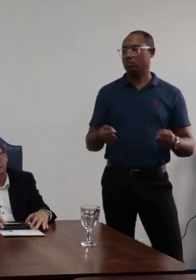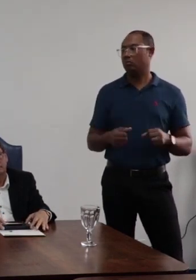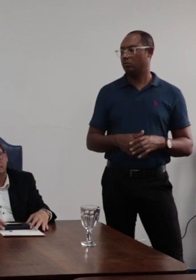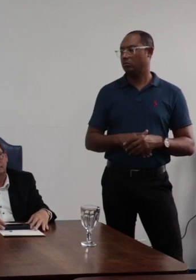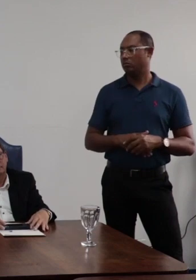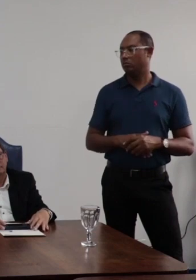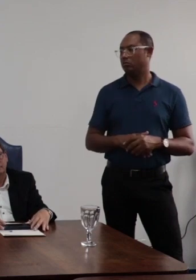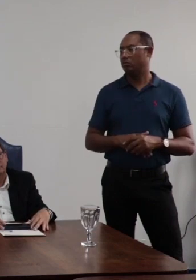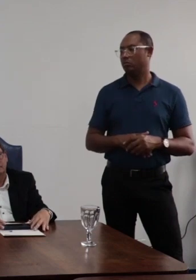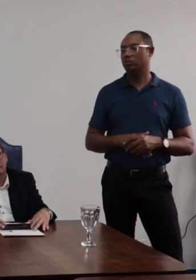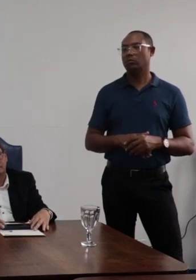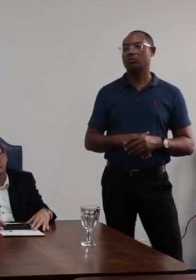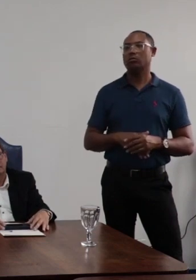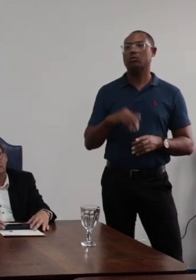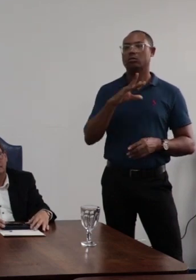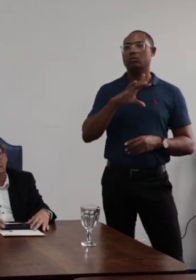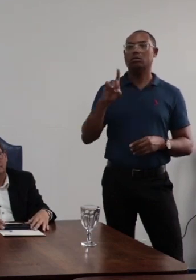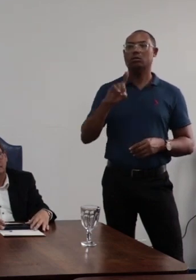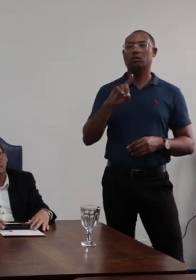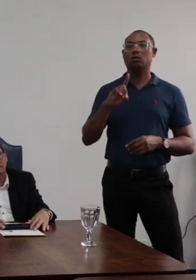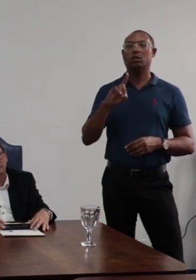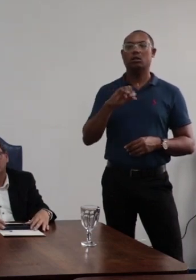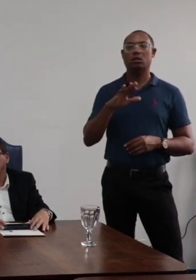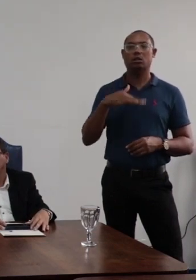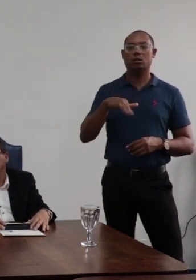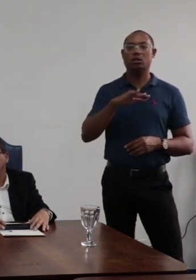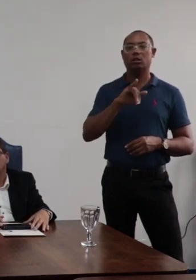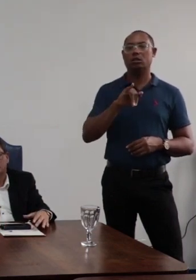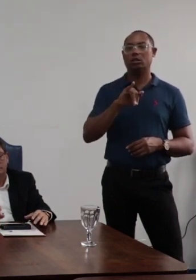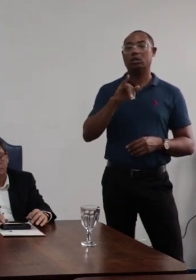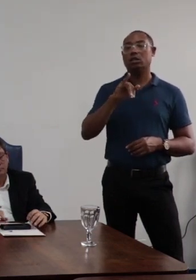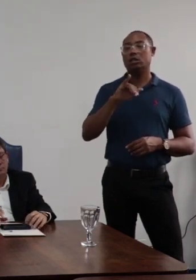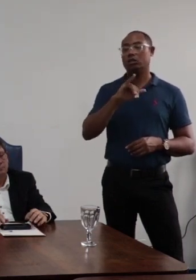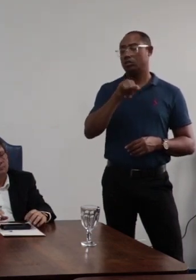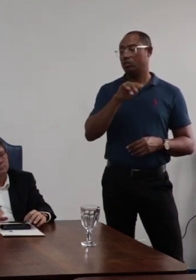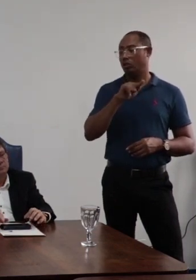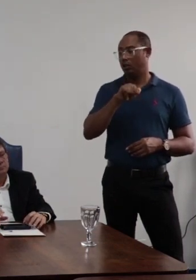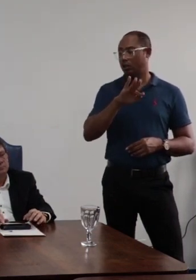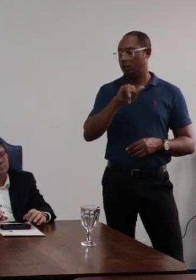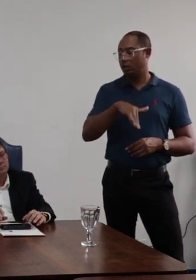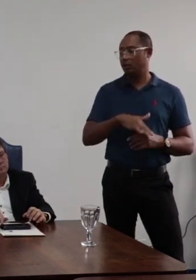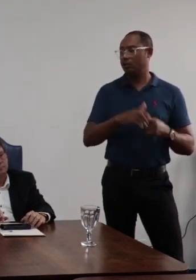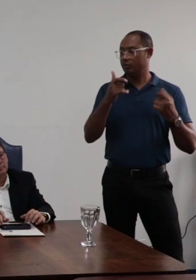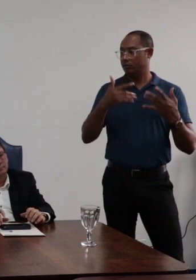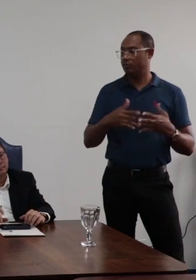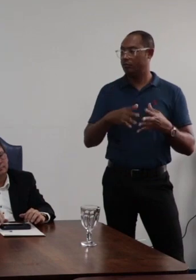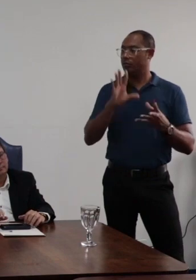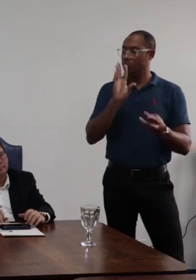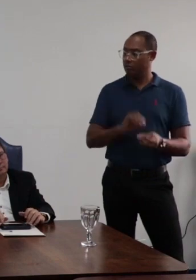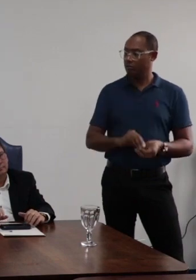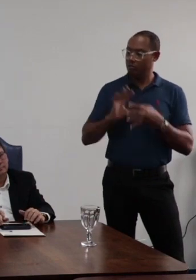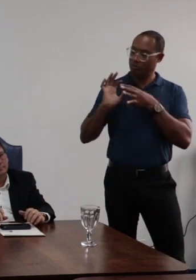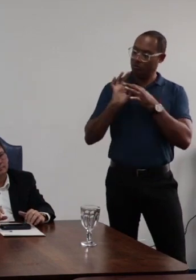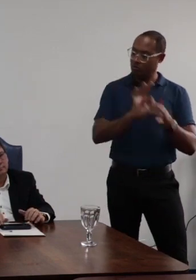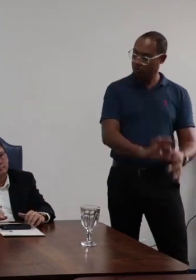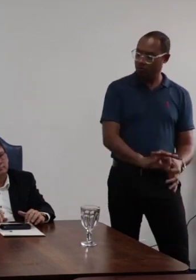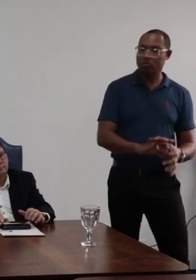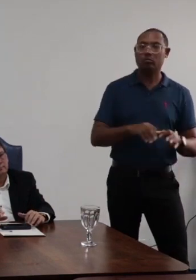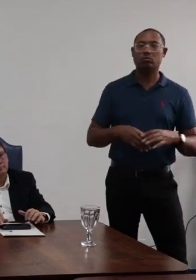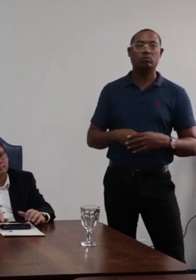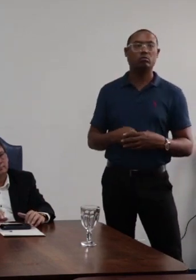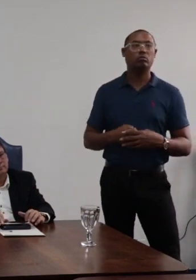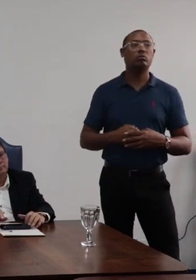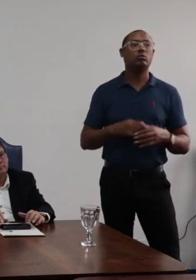mas antes de passar a palavra aqui para o redor da PROCAM e coordenador da CODIM eu queria só trazer algumas breves palavras aqui contextualizando esse ponto.